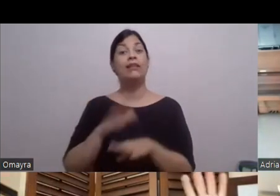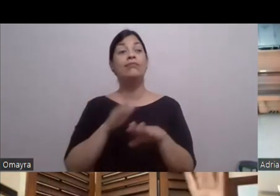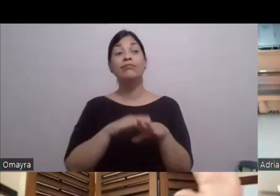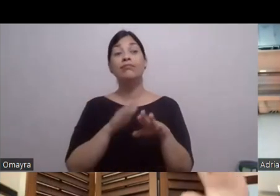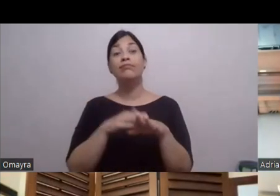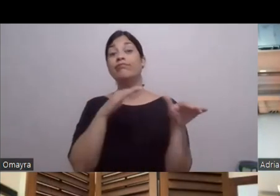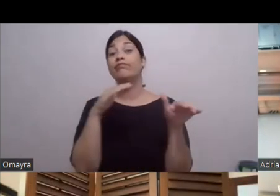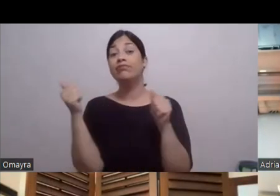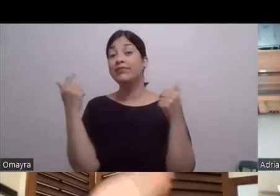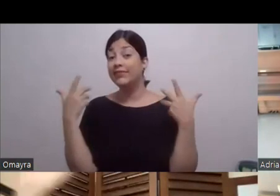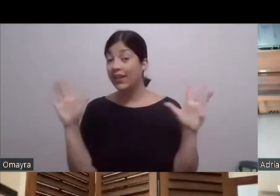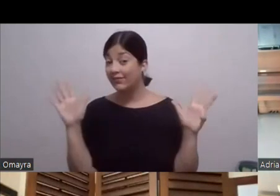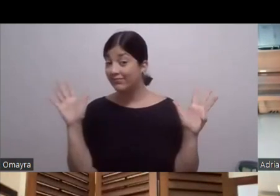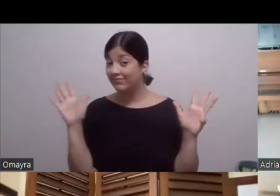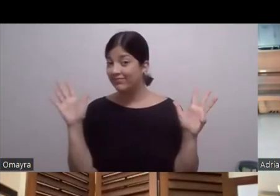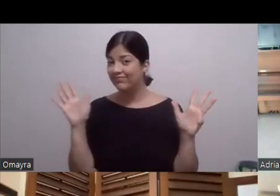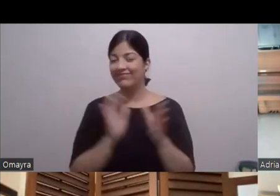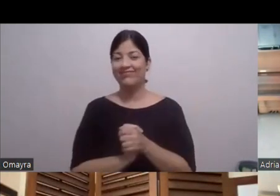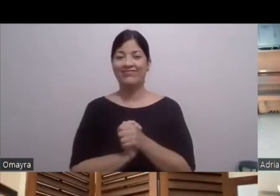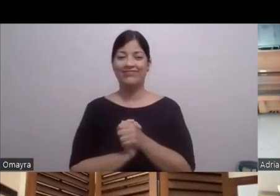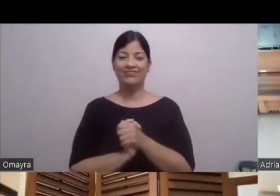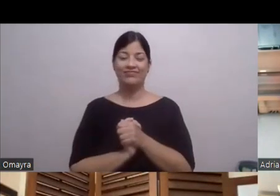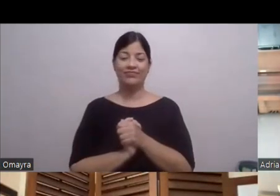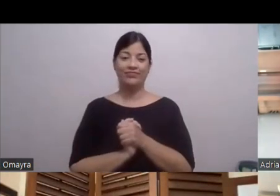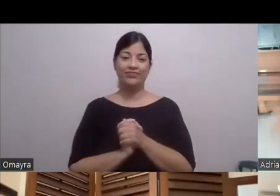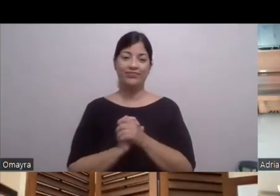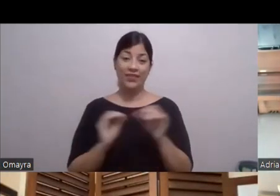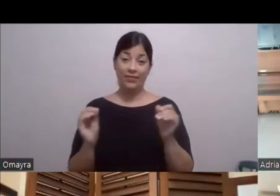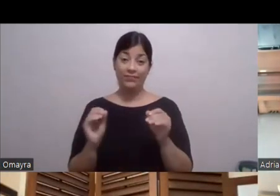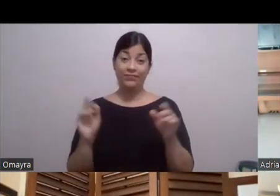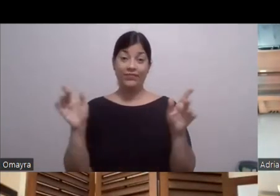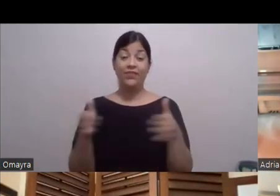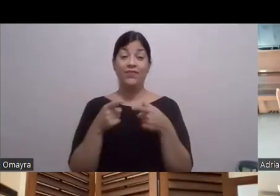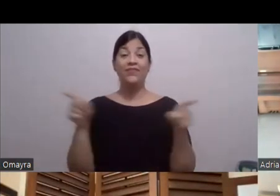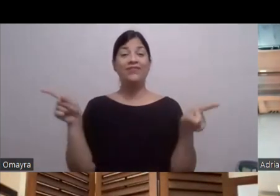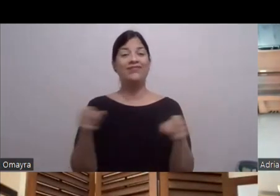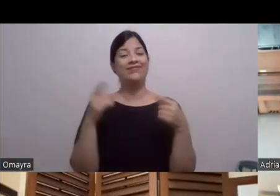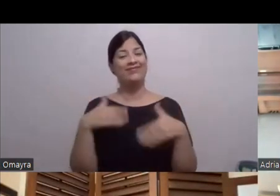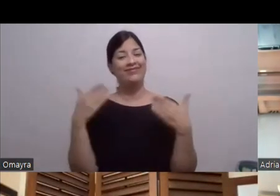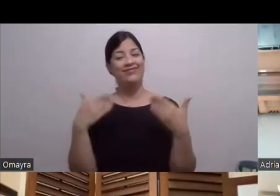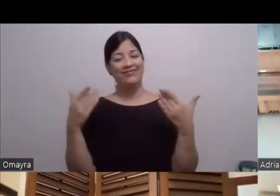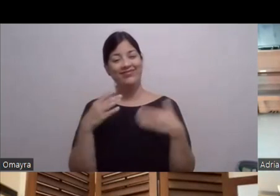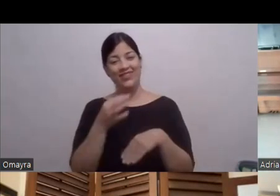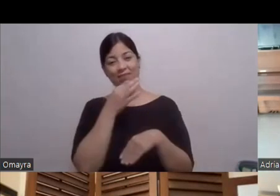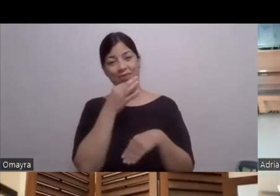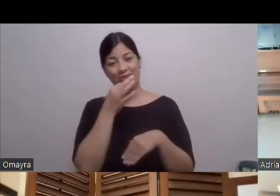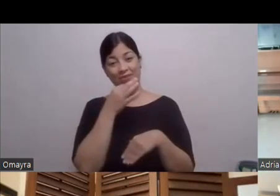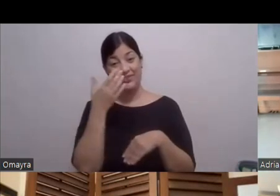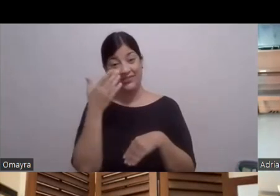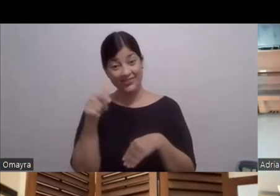Vámonos Así que Pues nada Feliz cumple A los que cumplieron Y los que van a cumplir Que es Néstor Y por ahí para abajo Y que sea